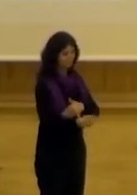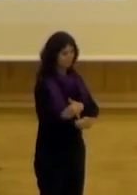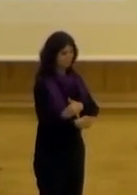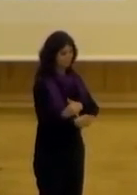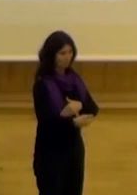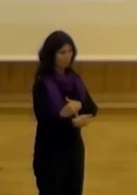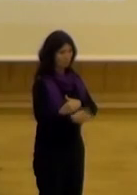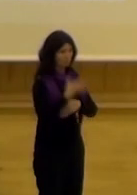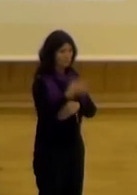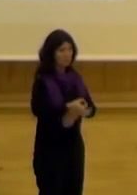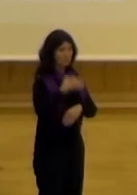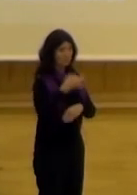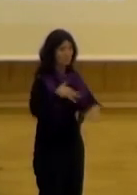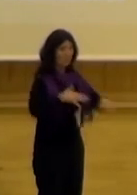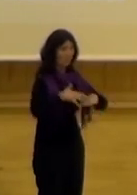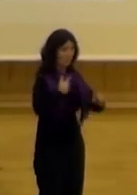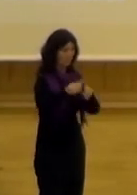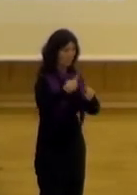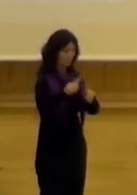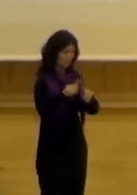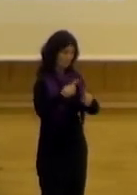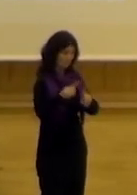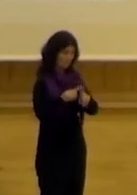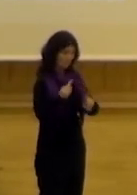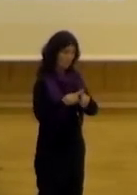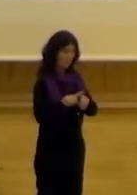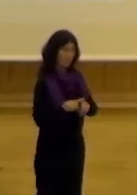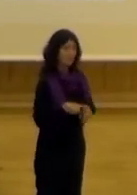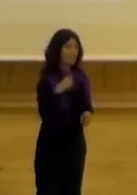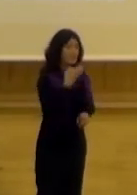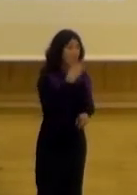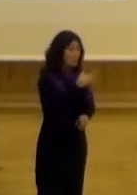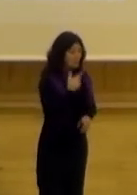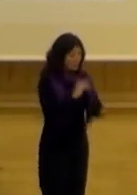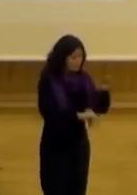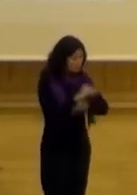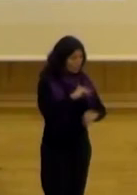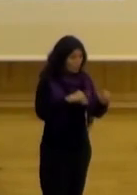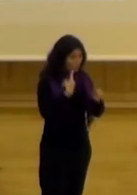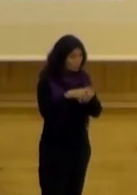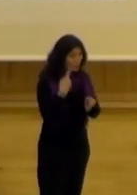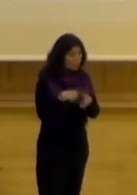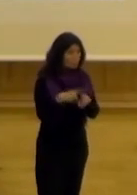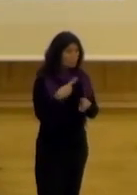que se tenga una acción positiva yo pienso como si quieres solucionar algo